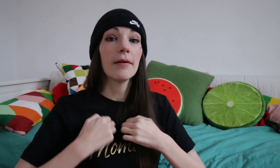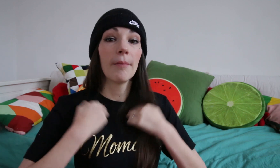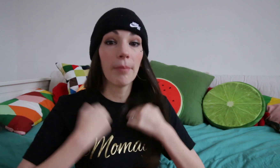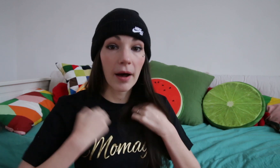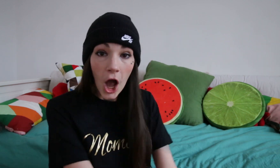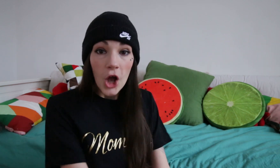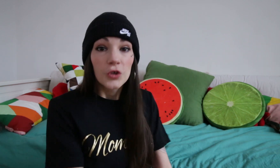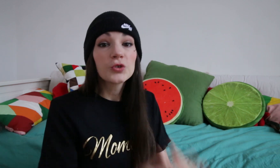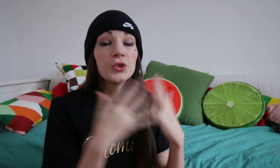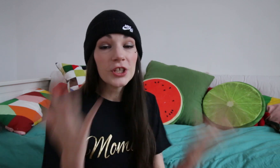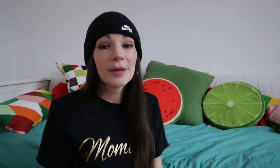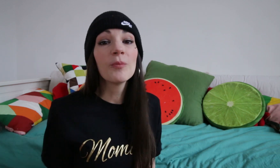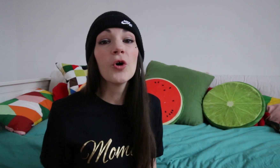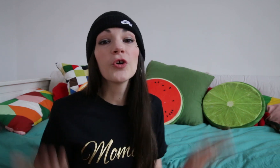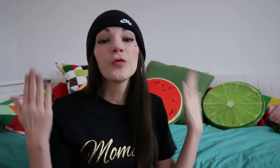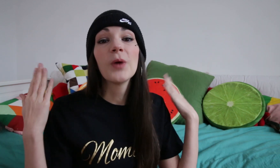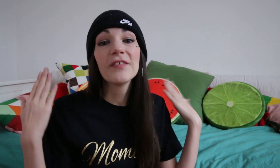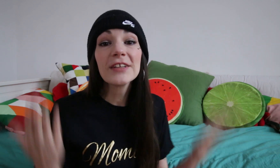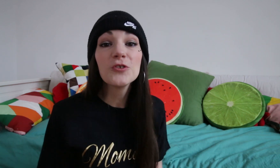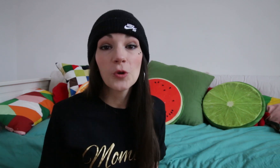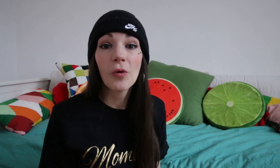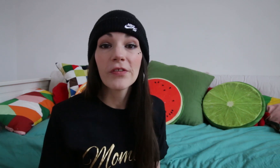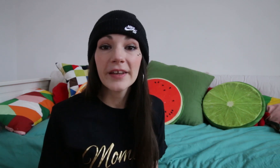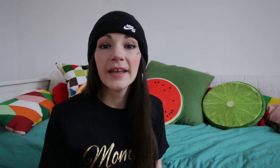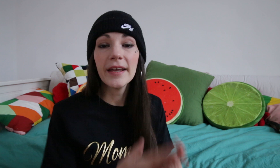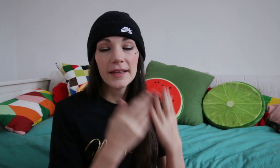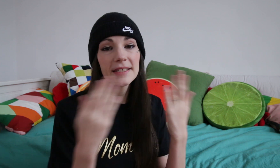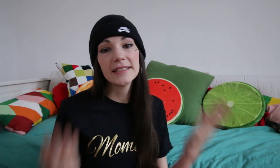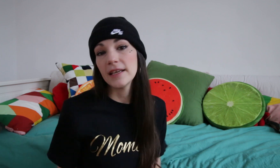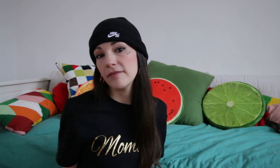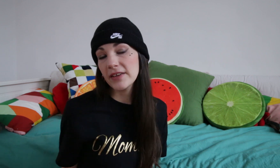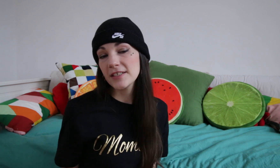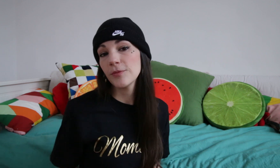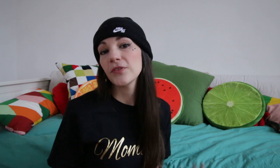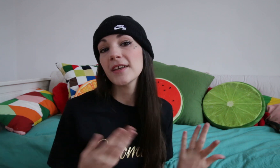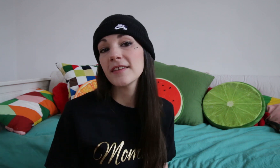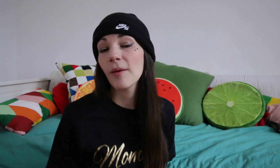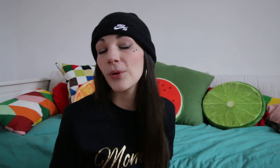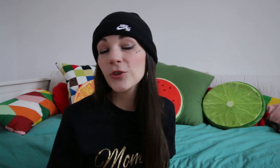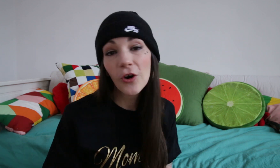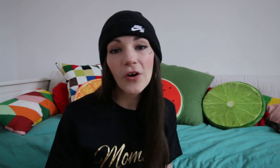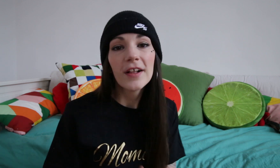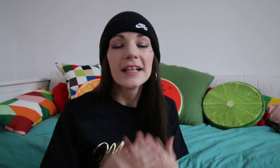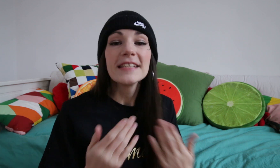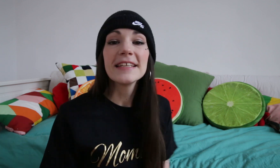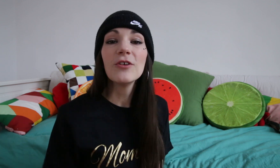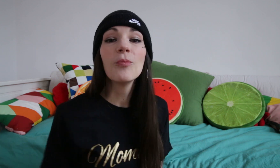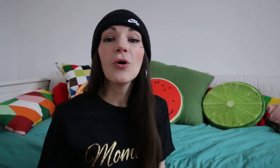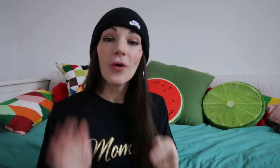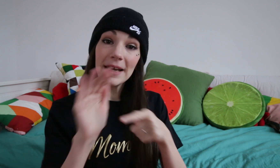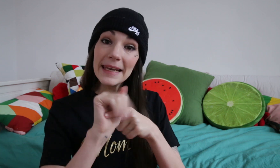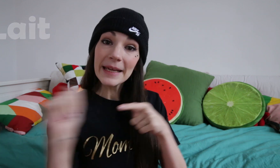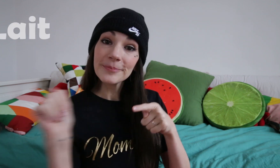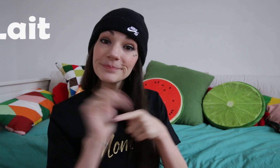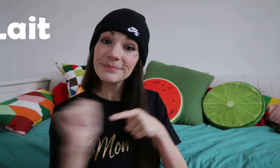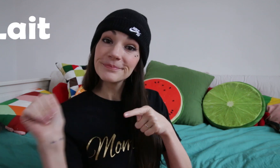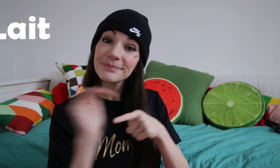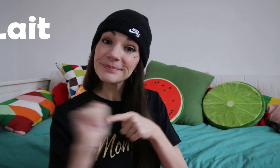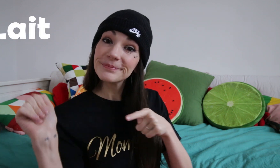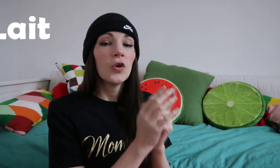bain. Deuxième mot que vous m'avez demandé et qui est effectivement très important, c'est le mot les. Et